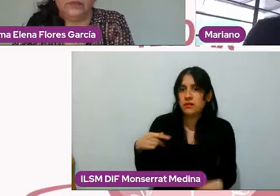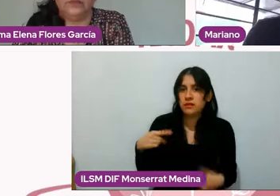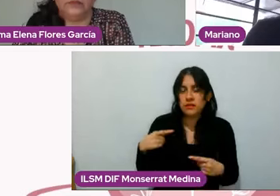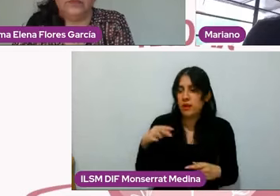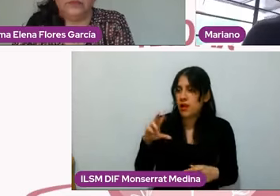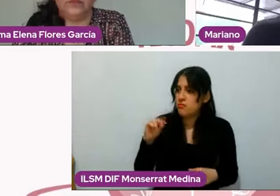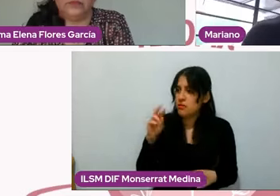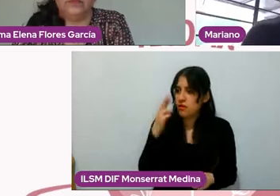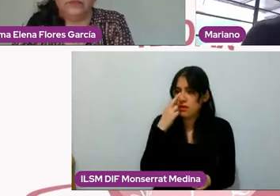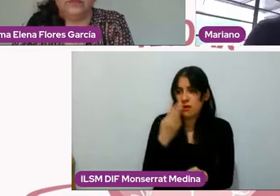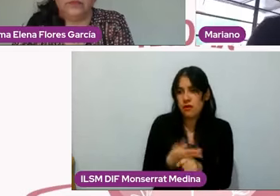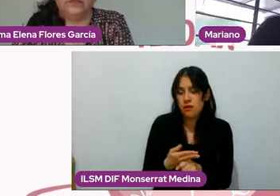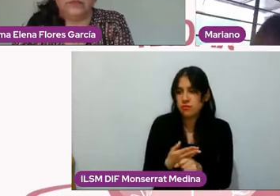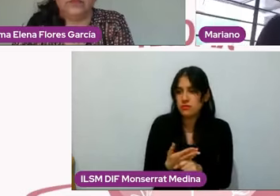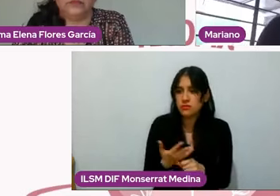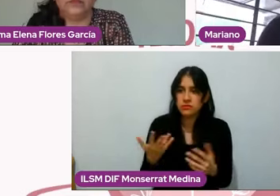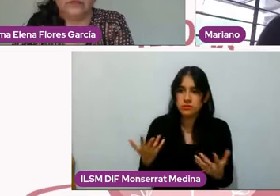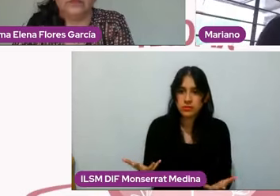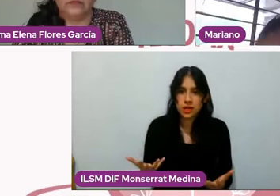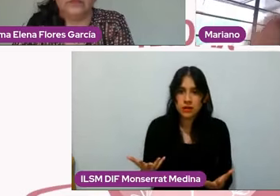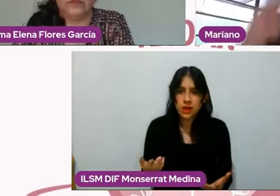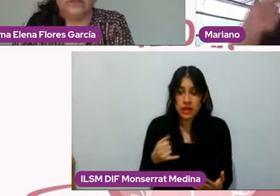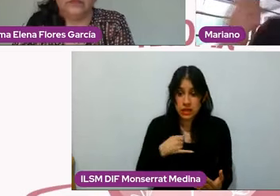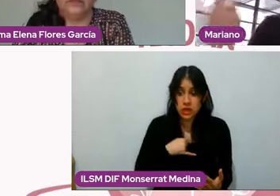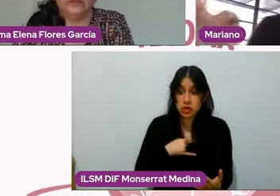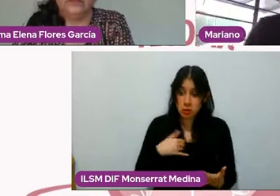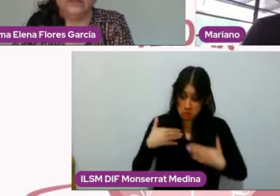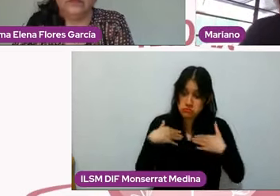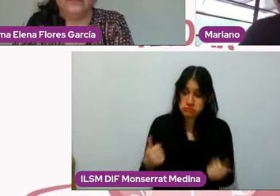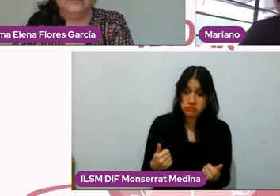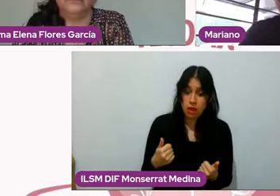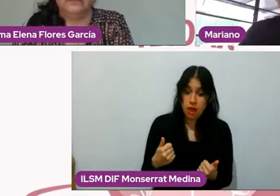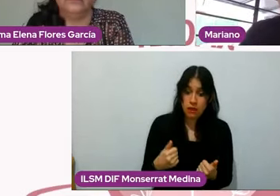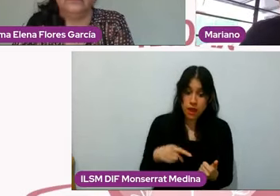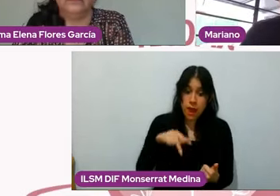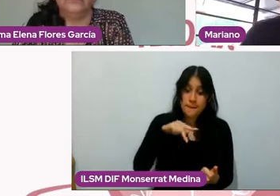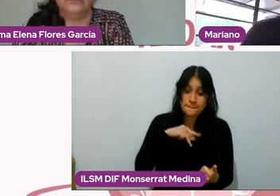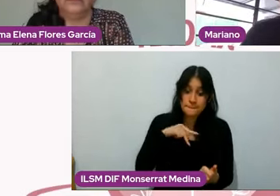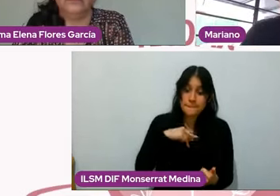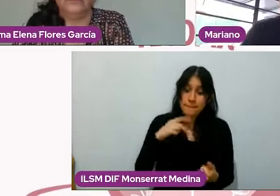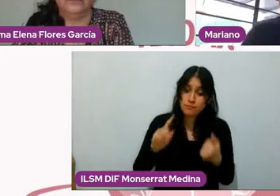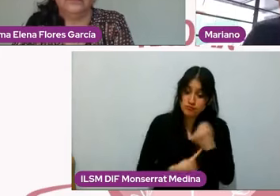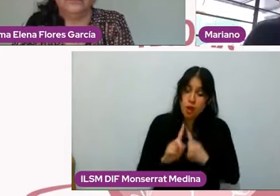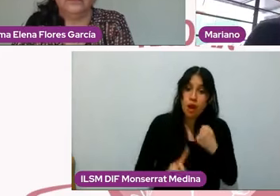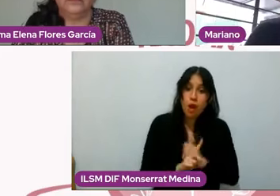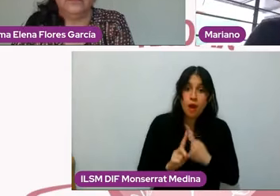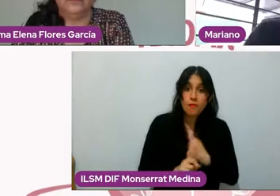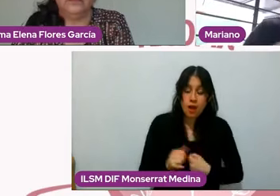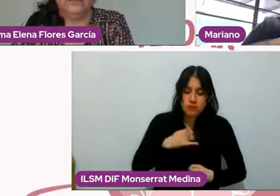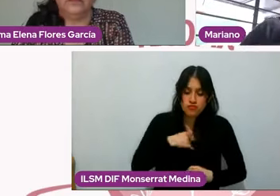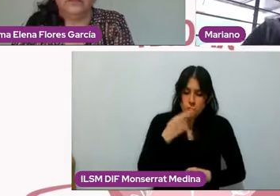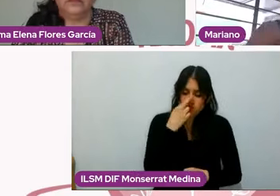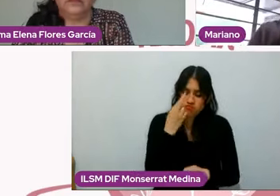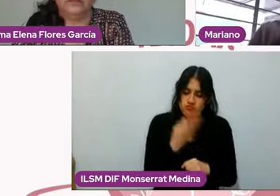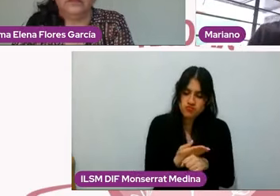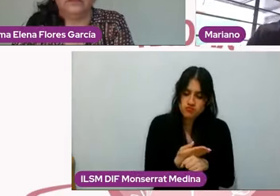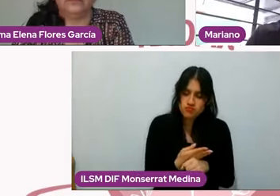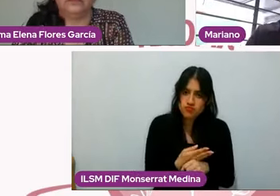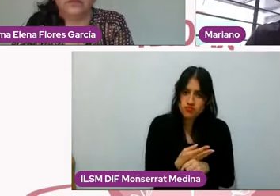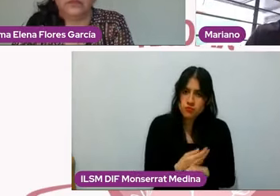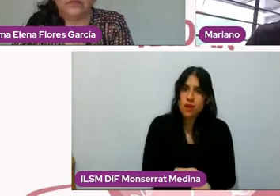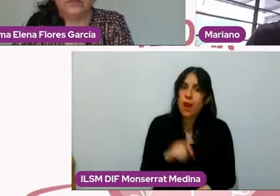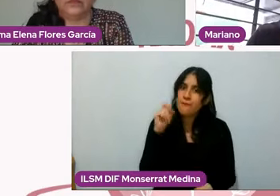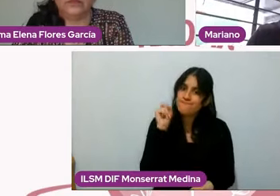responsable de sus cosas y yo ya soy más consciente y las veo de forma más clara, también cabe la alta